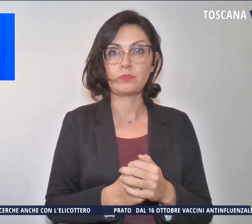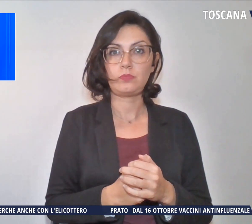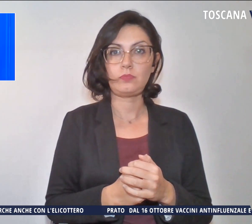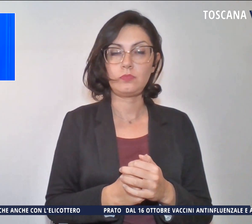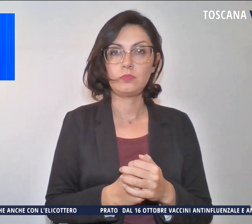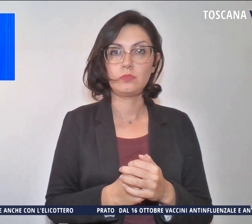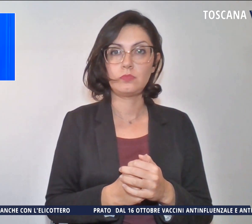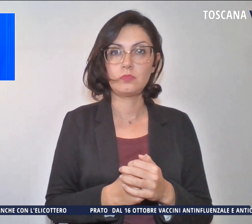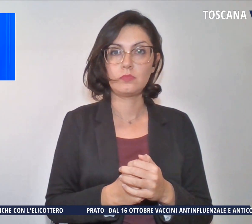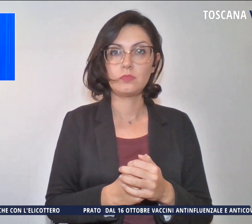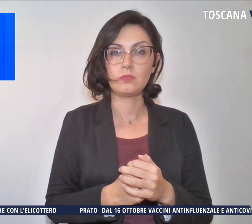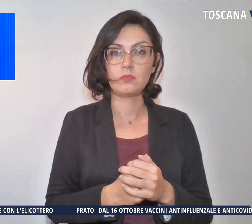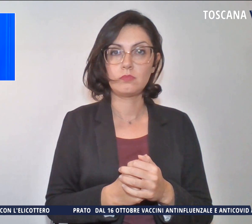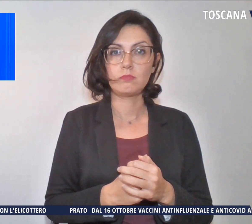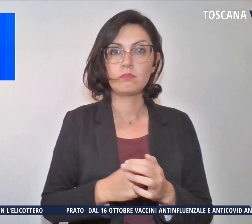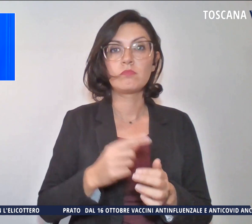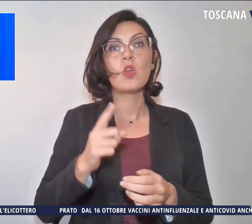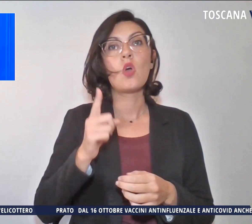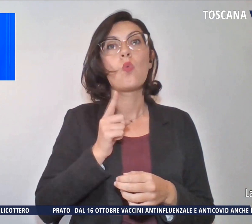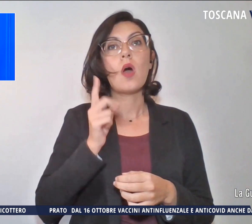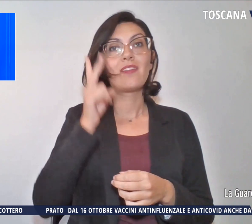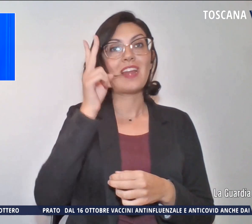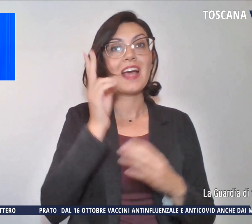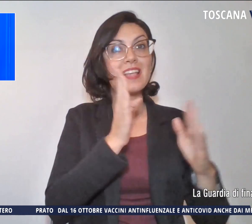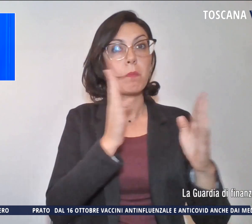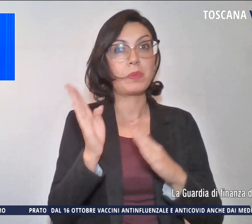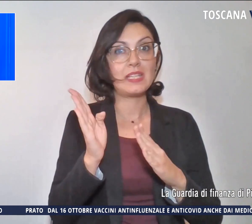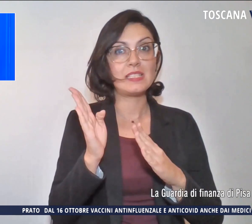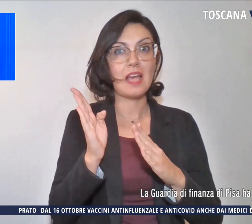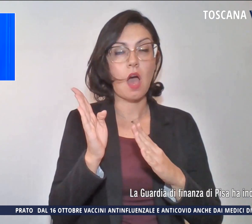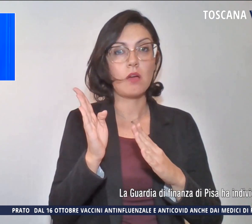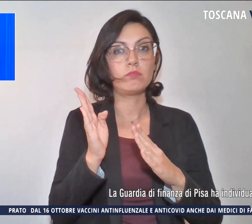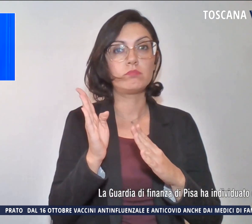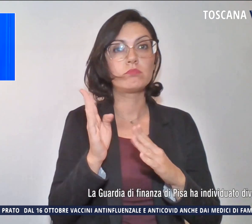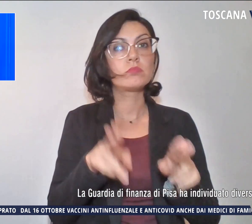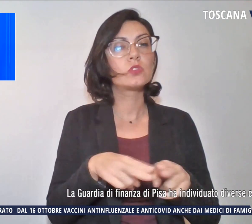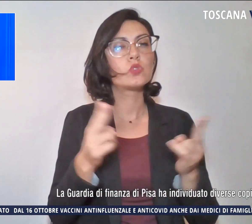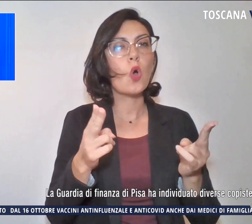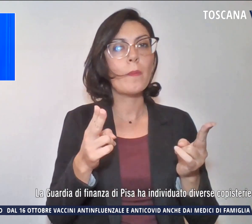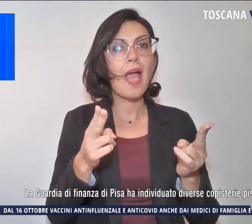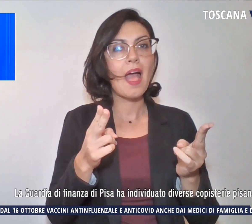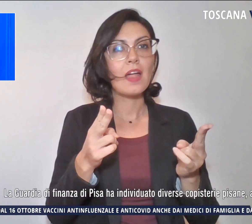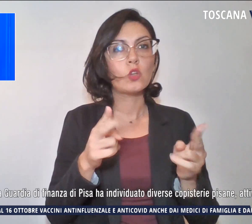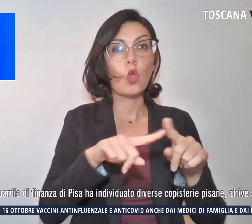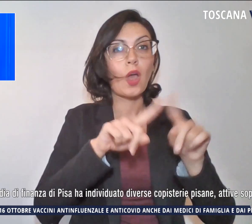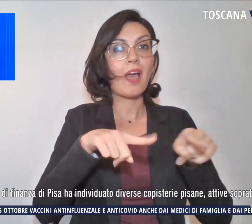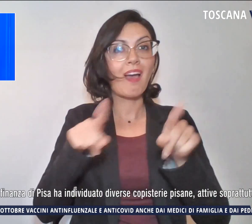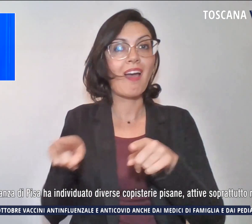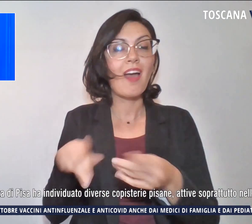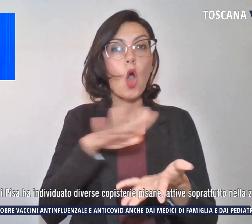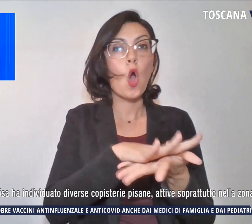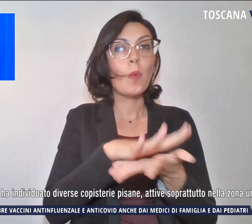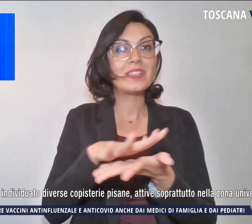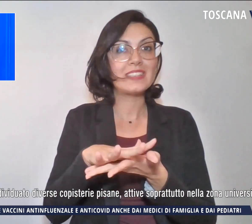La Guardia di Finanza di Pisa ha individuato diverse copisterie, attive